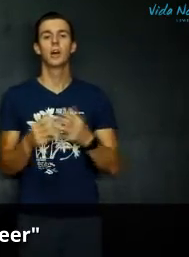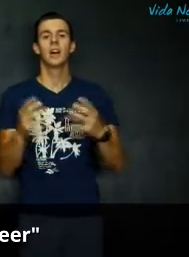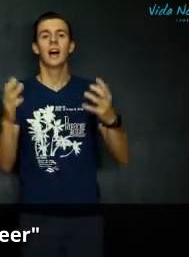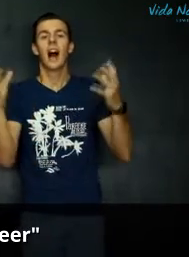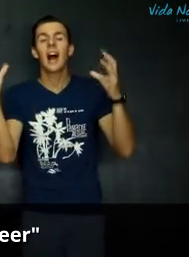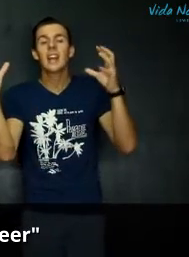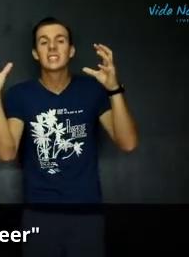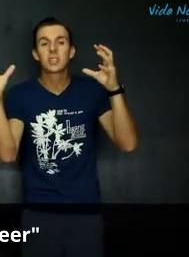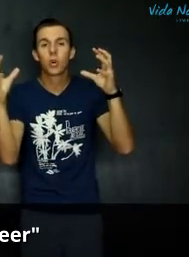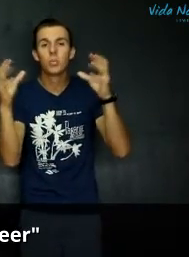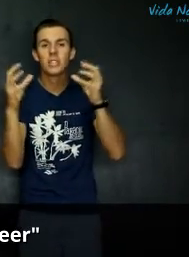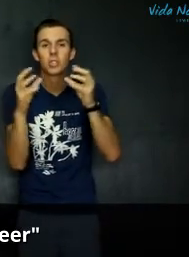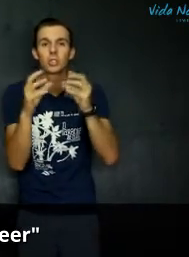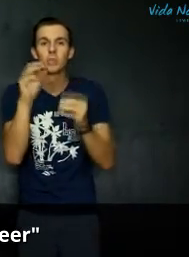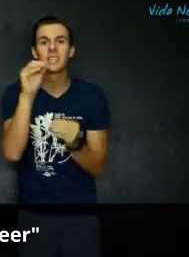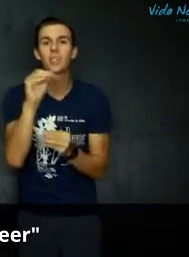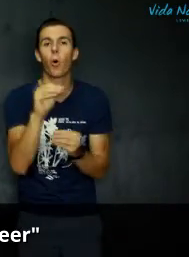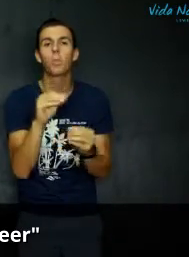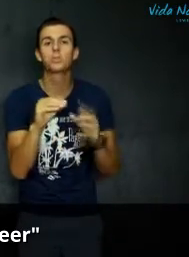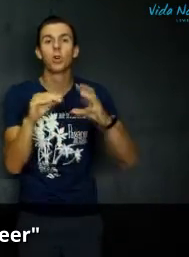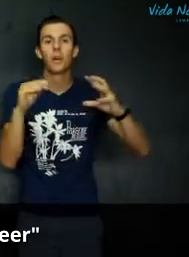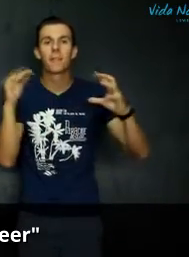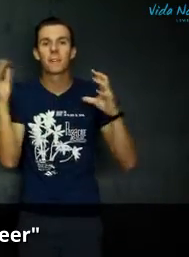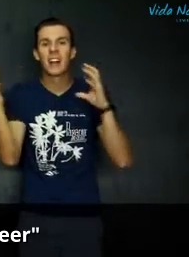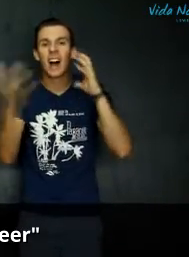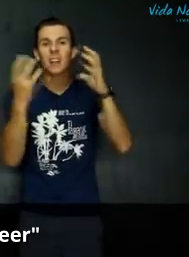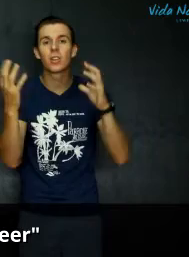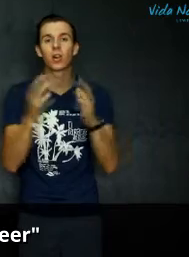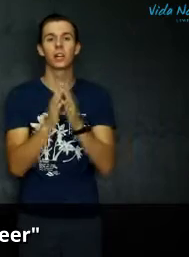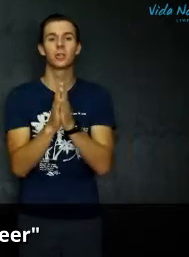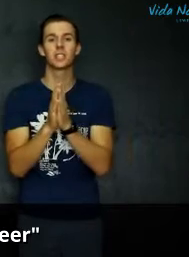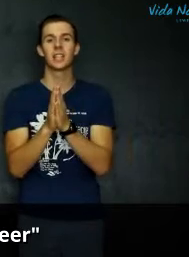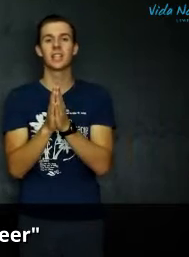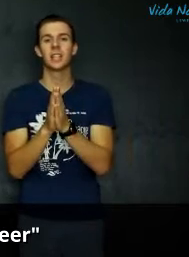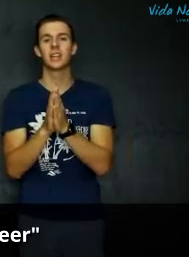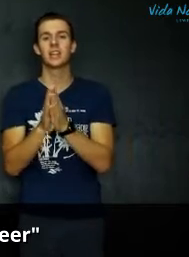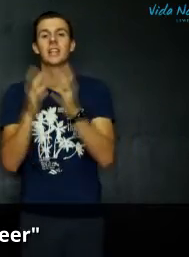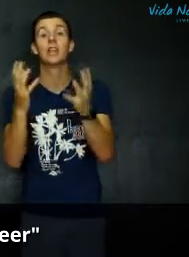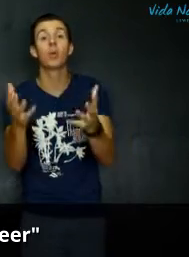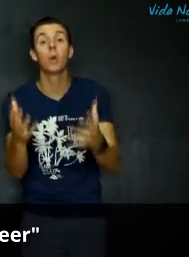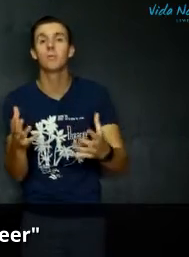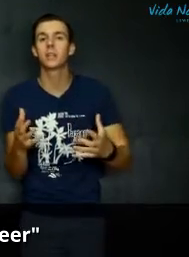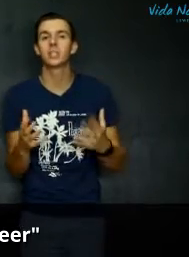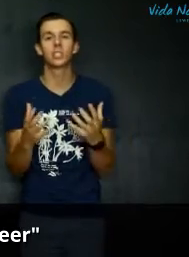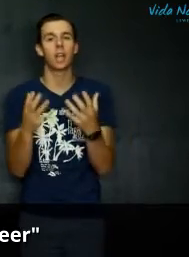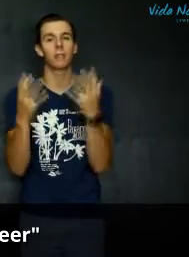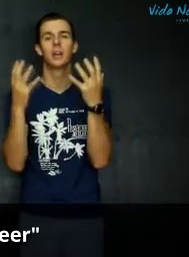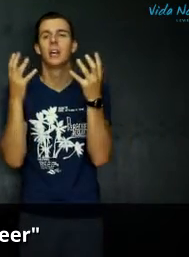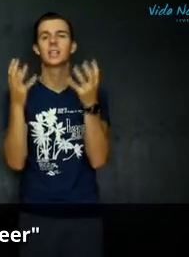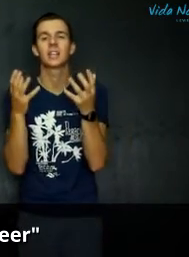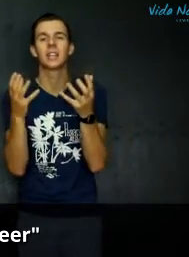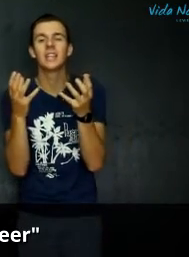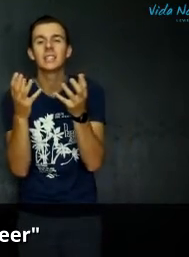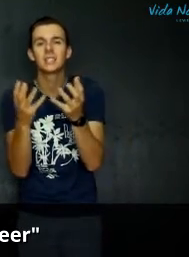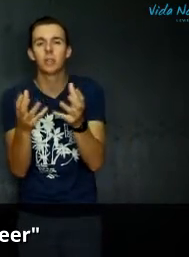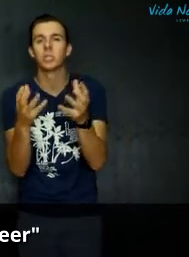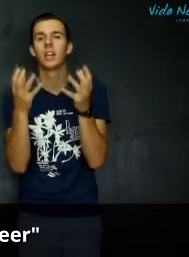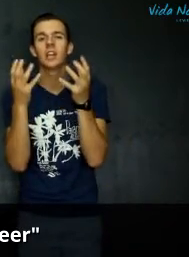So alles kom hier so sam. Dis a opsomming van al daar die goeders in een. Die droom van die chef is dat hier die saus hier die